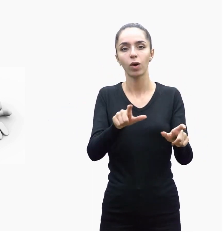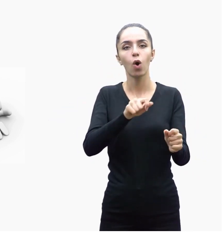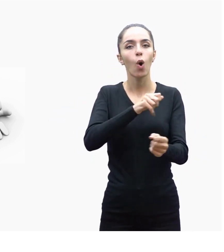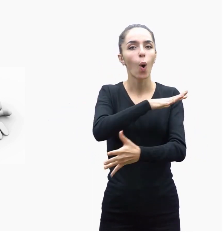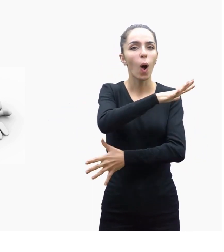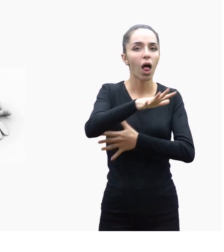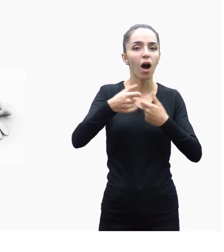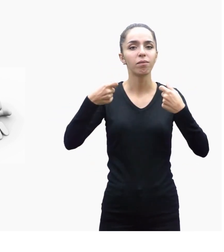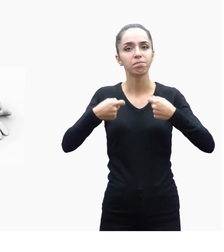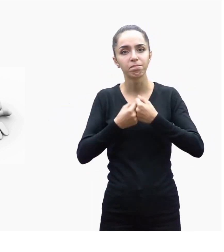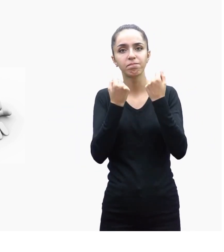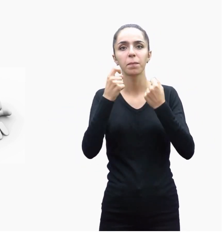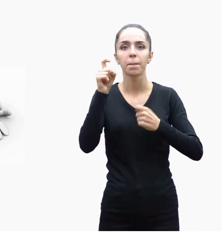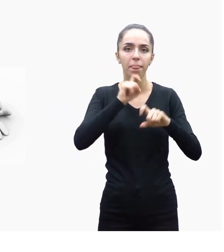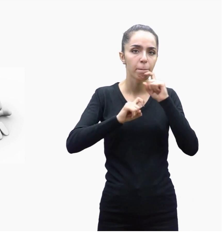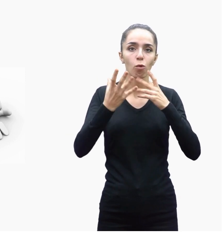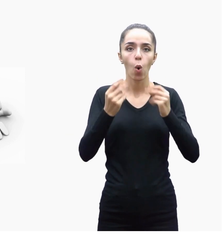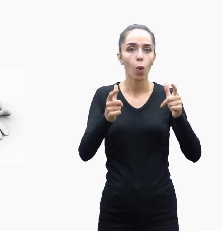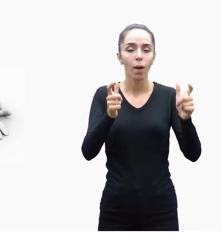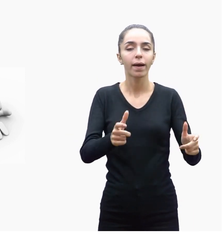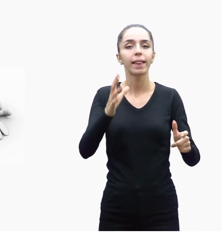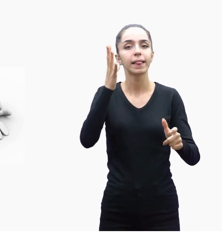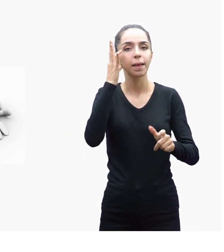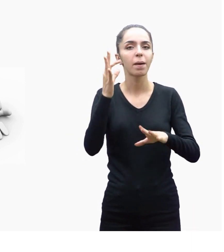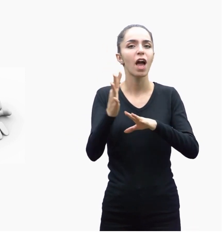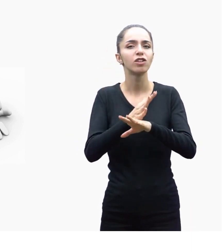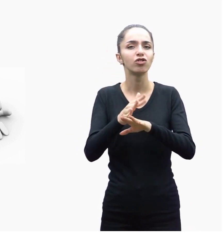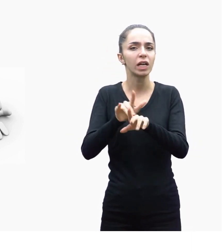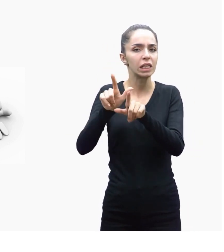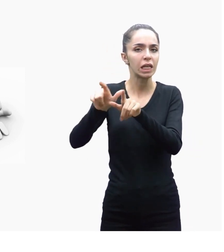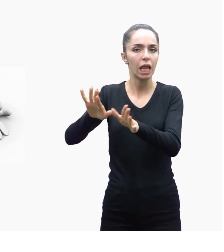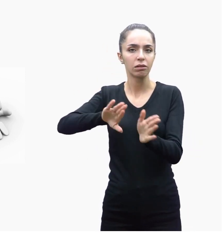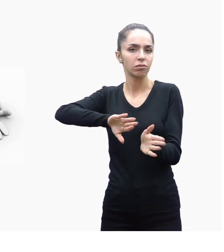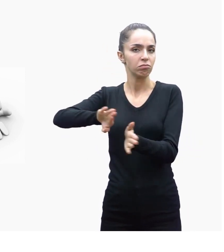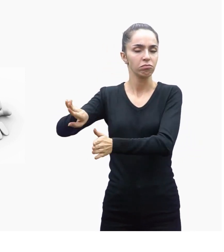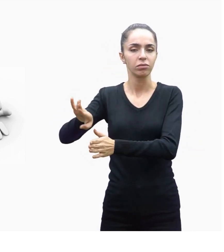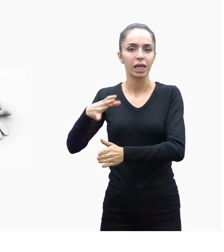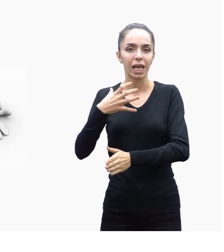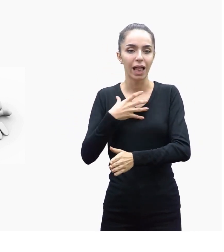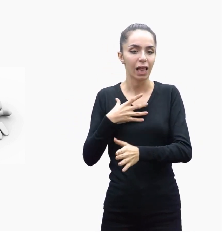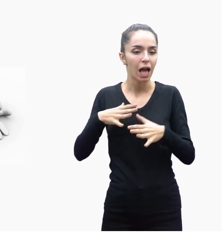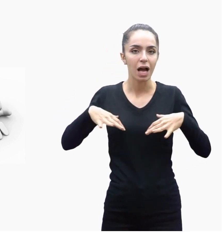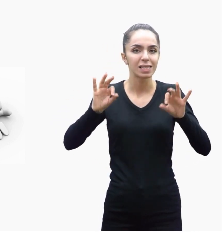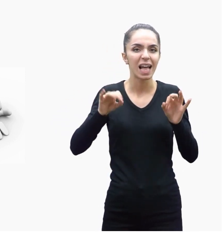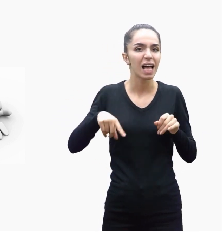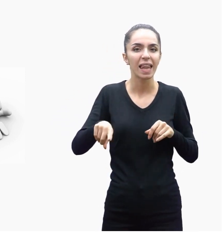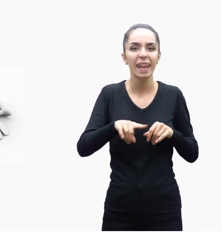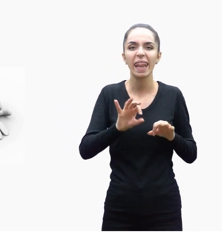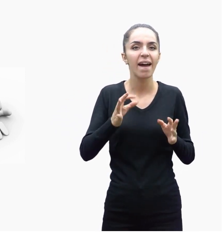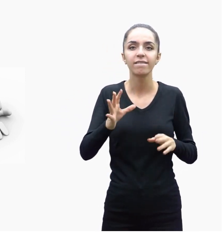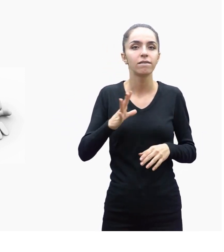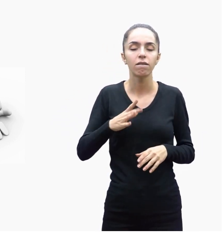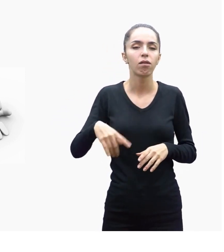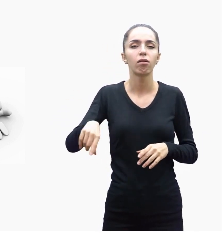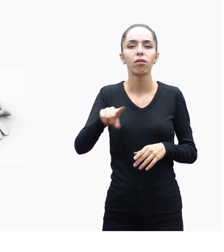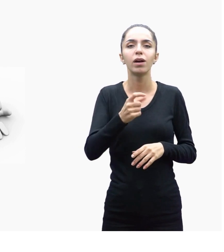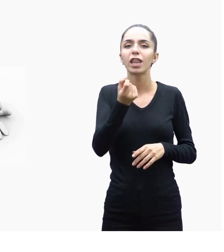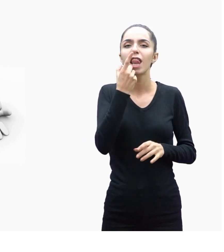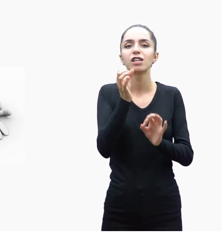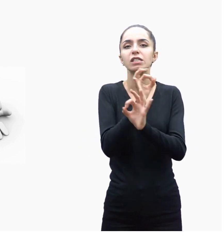tıbbi araç ve gereç aranmaksızın, mevcut araç ve gereçlerle yapılan ilaçsız uygulamalara